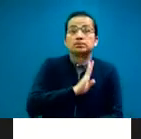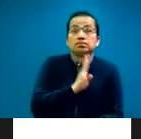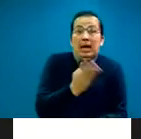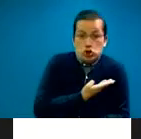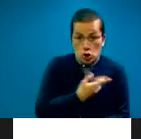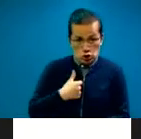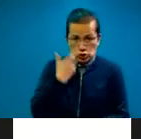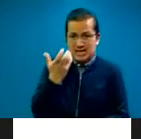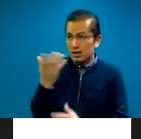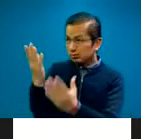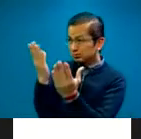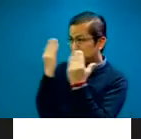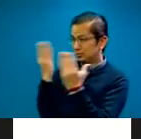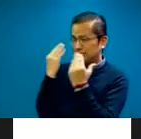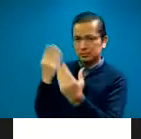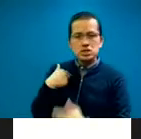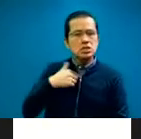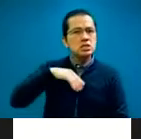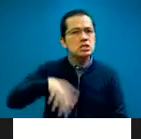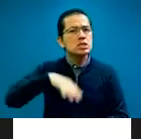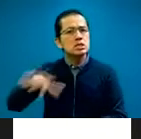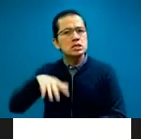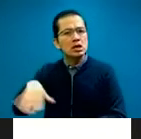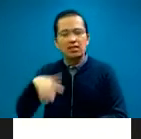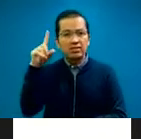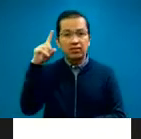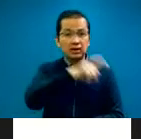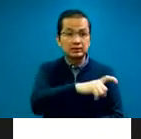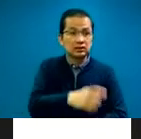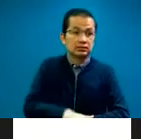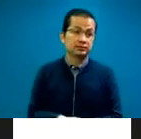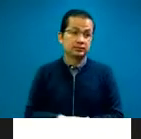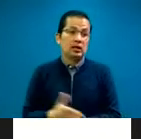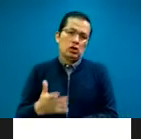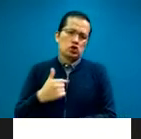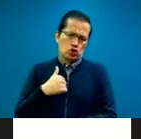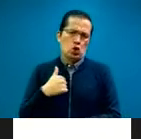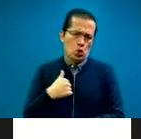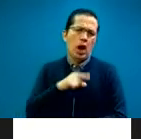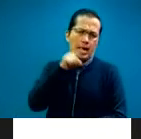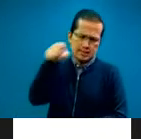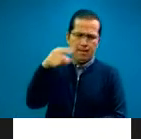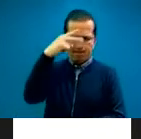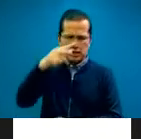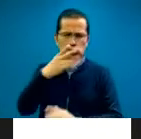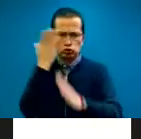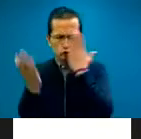pudieran hacerlo. Entonces, siendo que soy dentista en México, pues tengo cierto